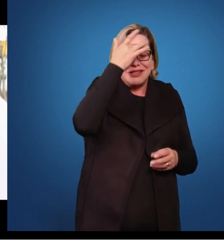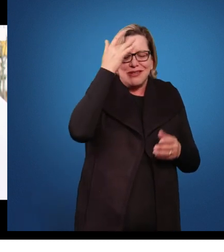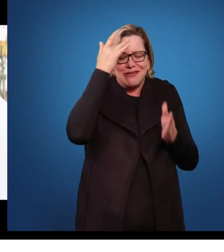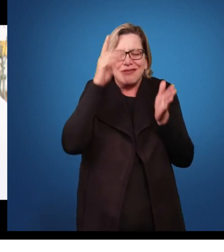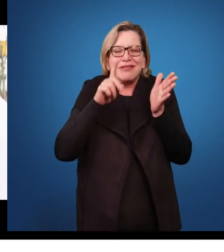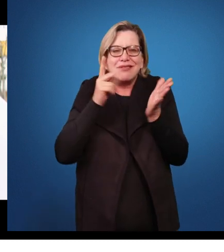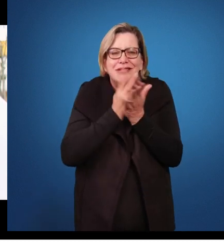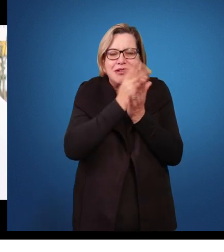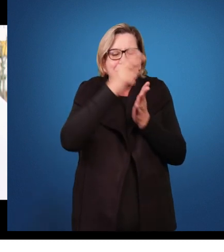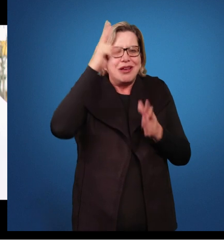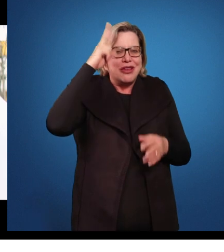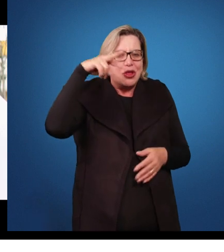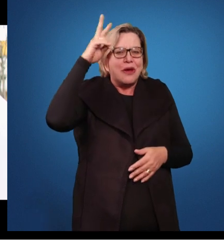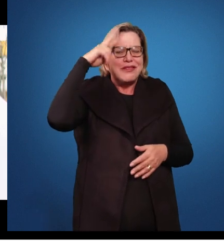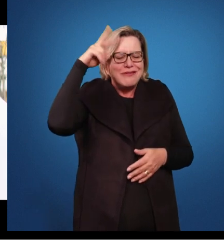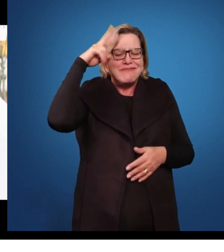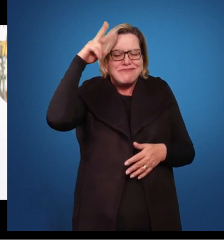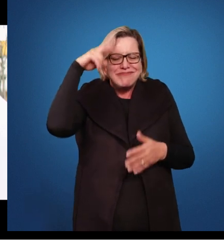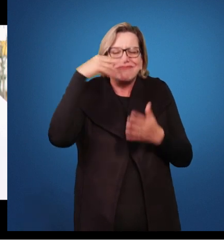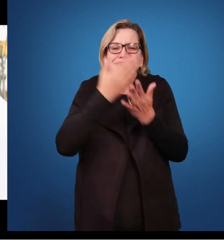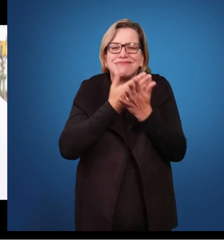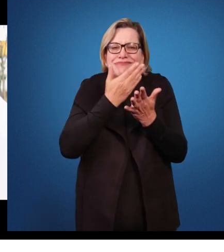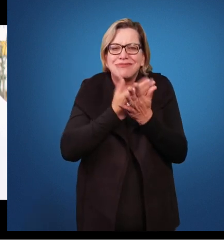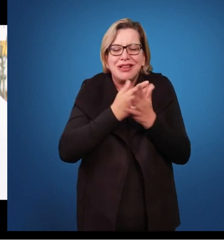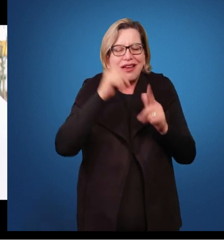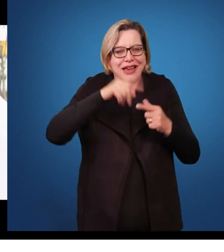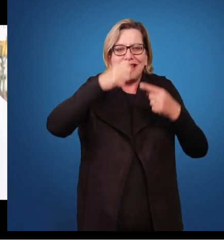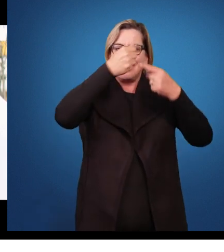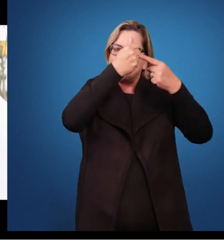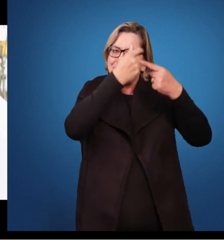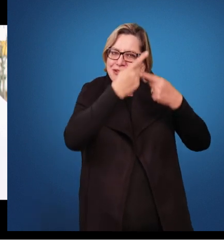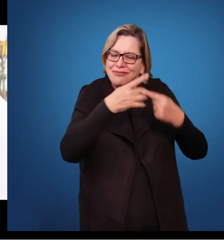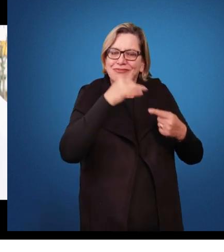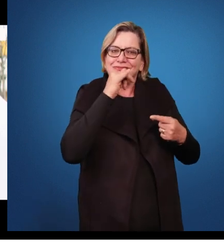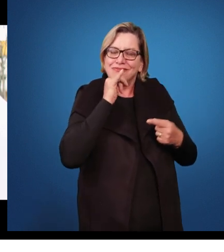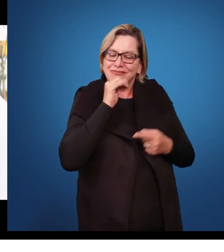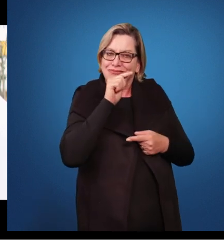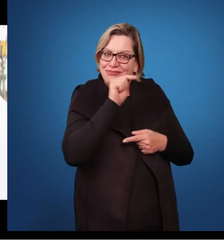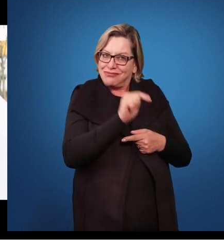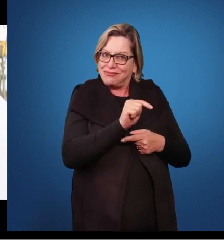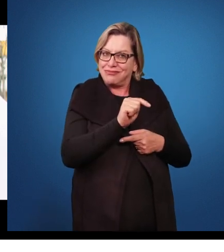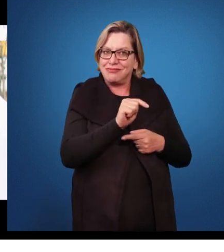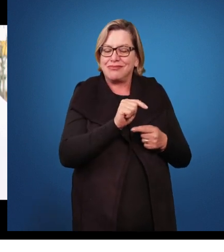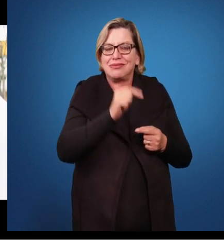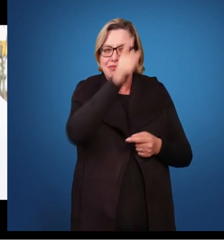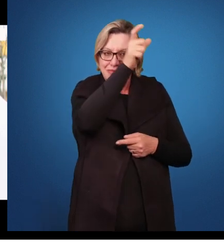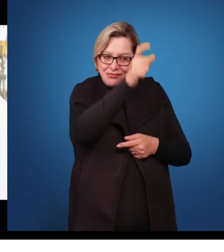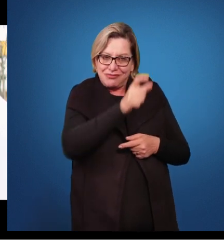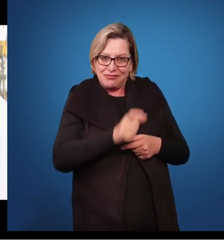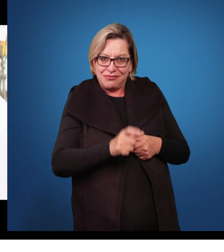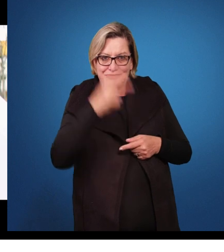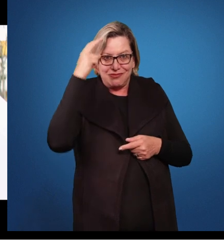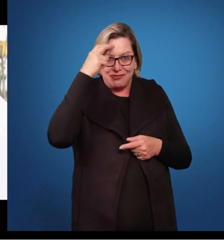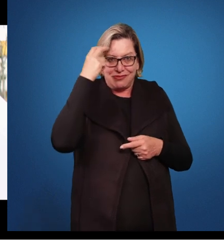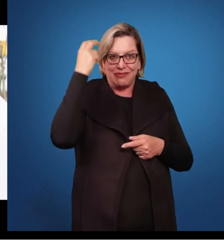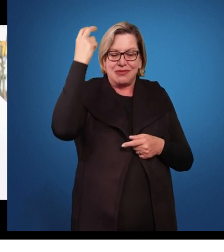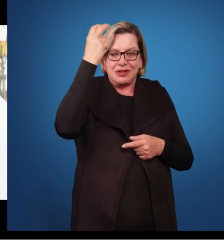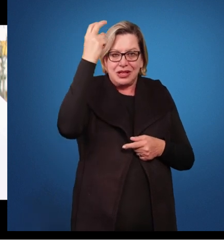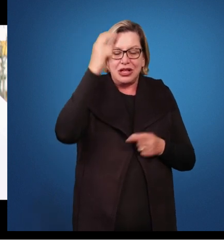Essa seria a característica, o exemplo desse tipo de sujeito com altas habilidades. E, por outro lado,